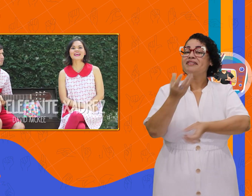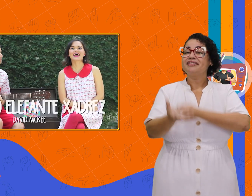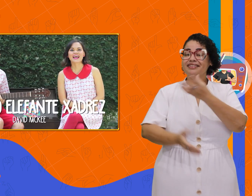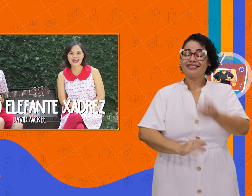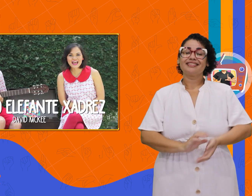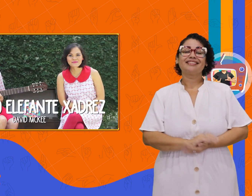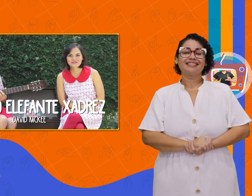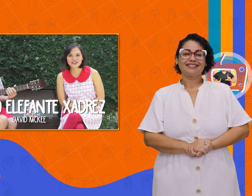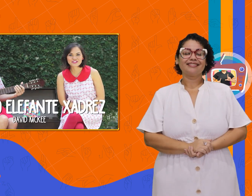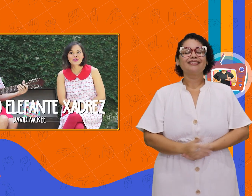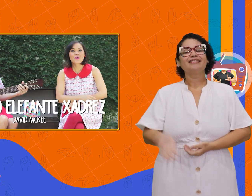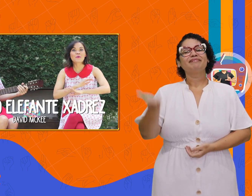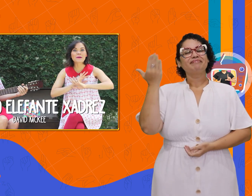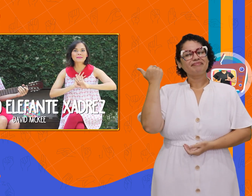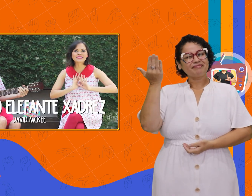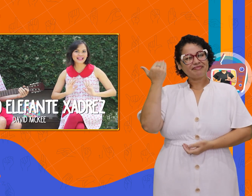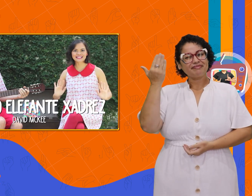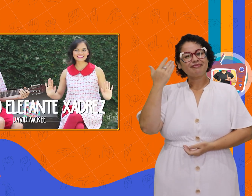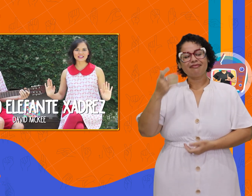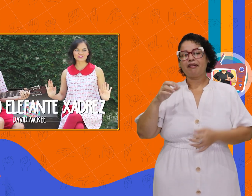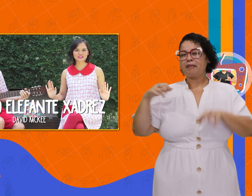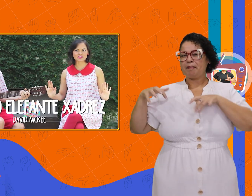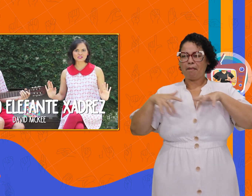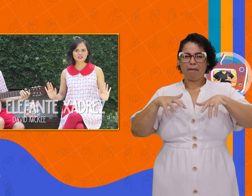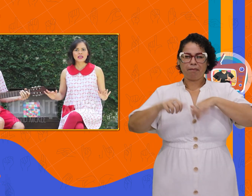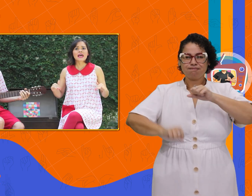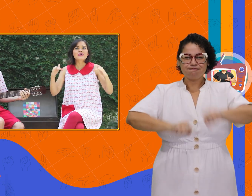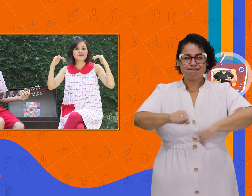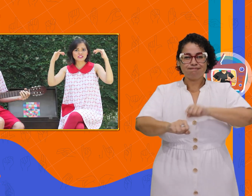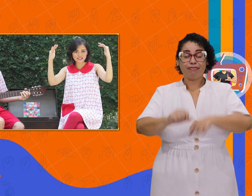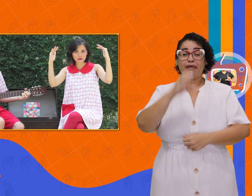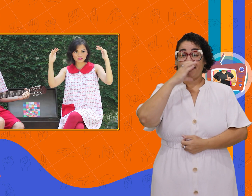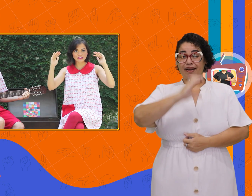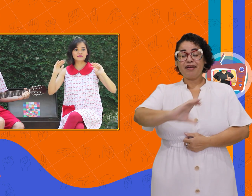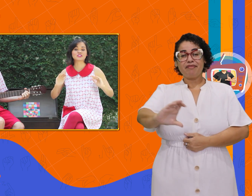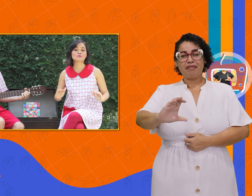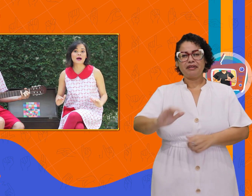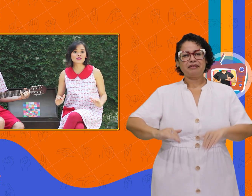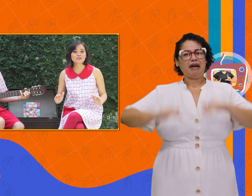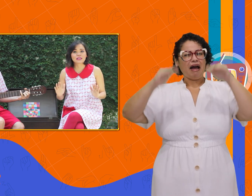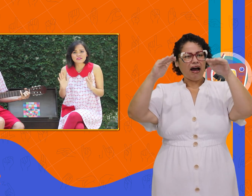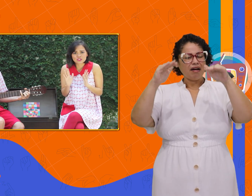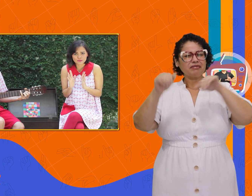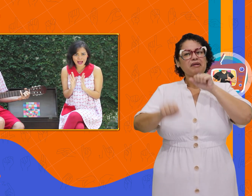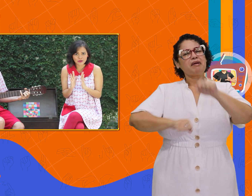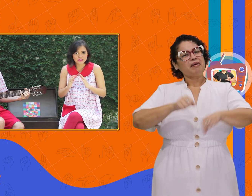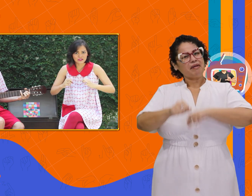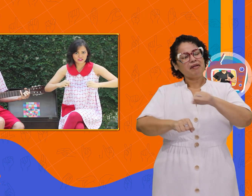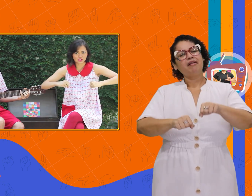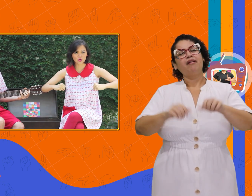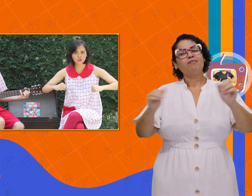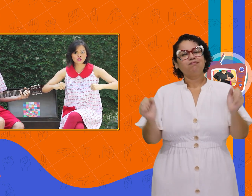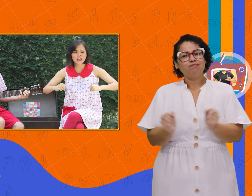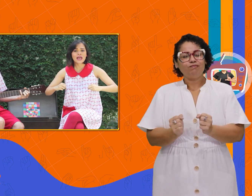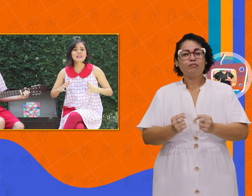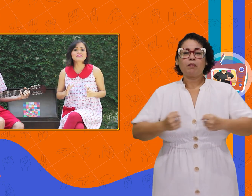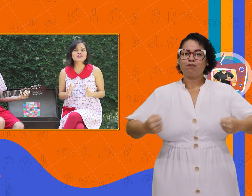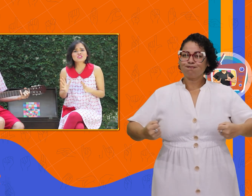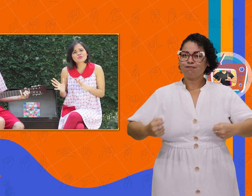Era uma vez uma manada de elefantes. Elefantes altos, elefantes baixos, elefantes magros, elefantes gordos, elefantes de um